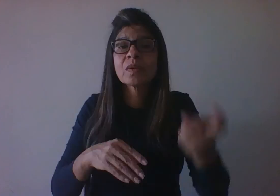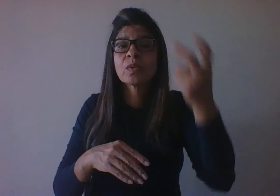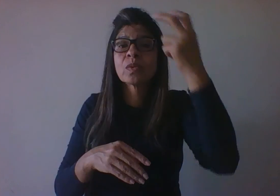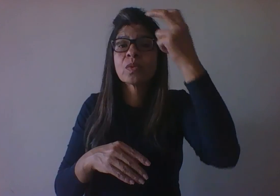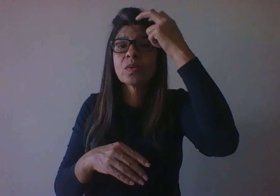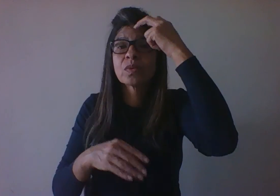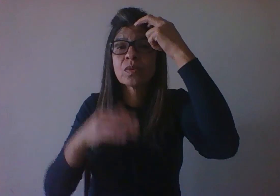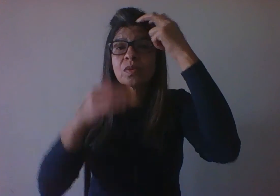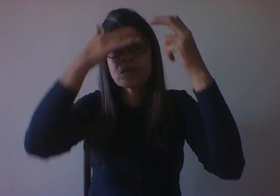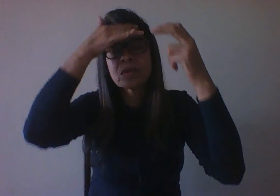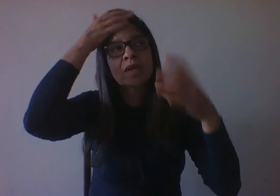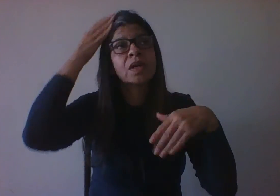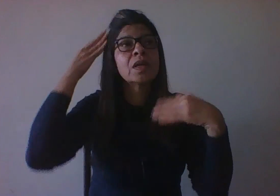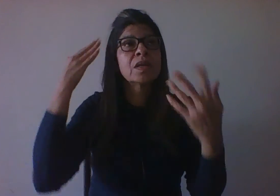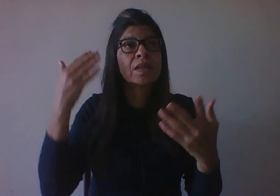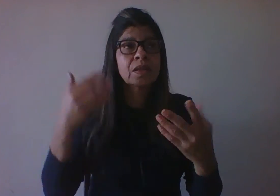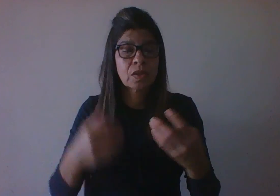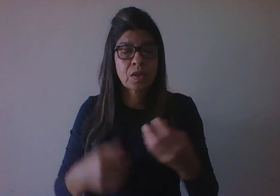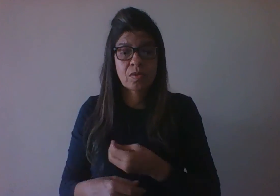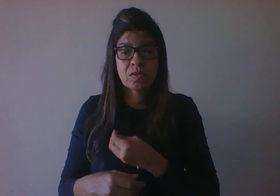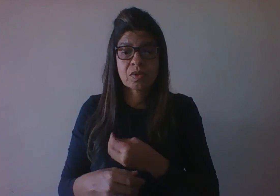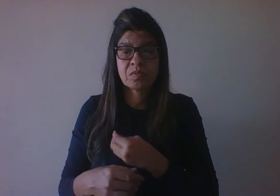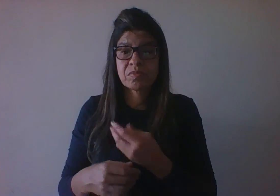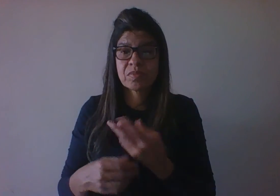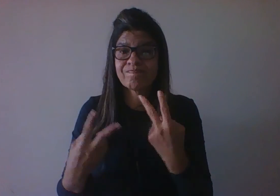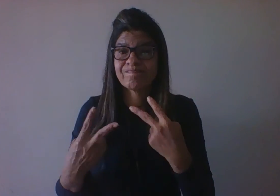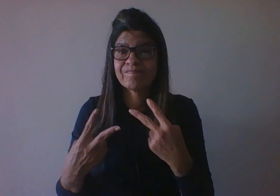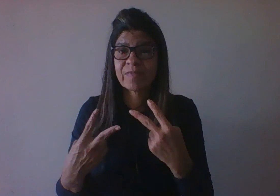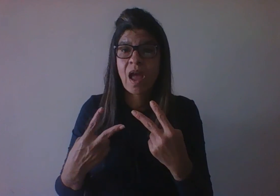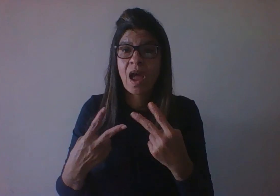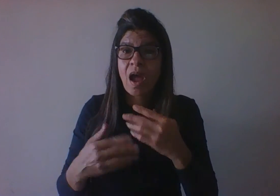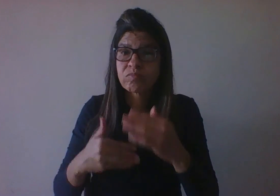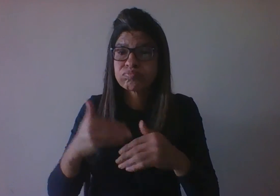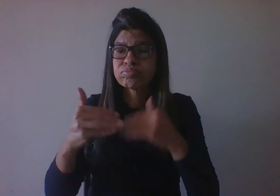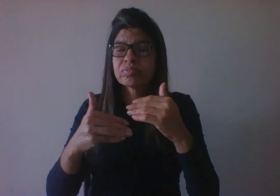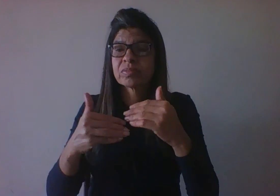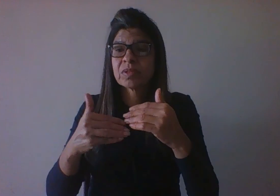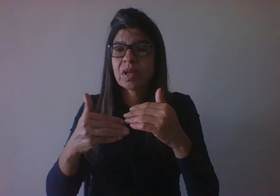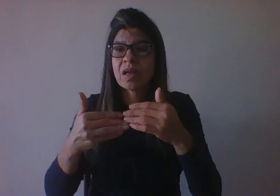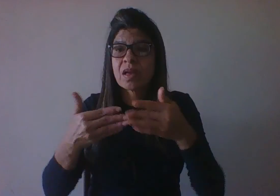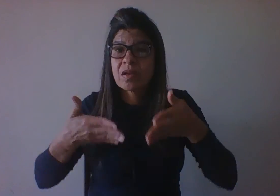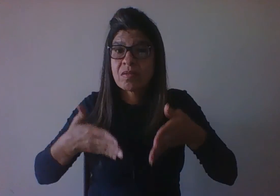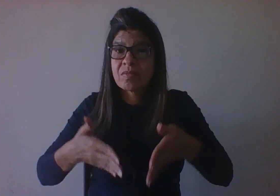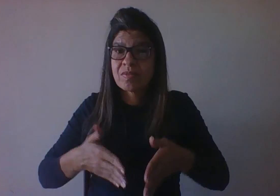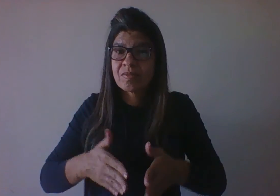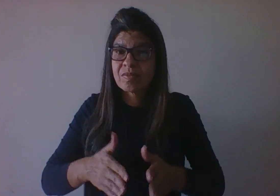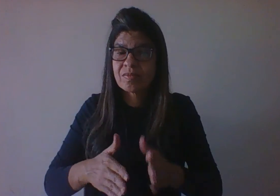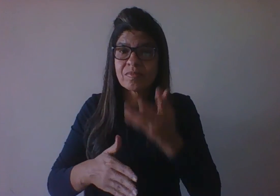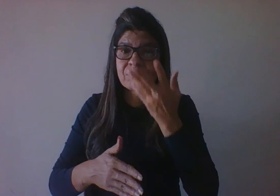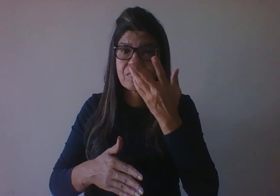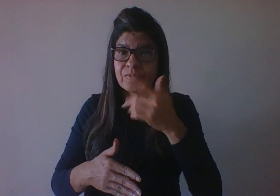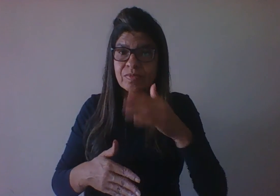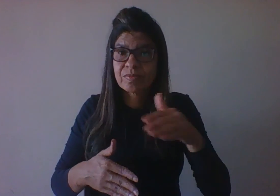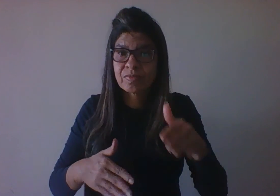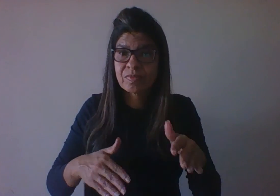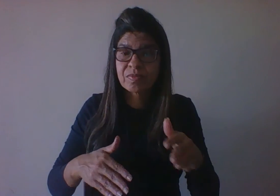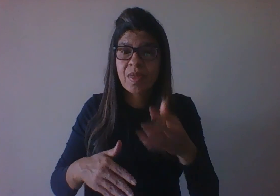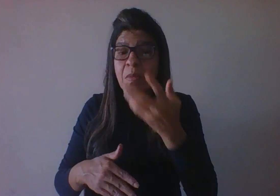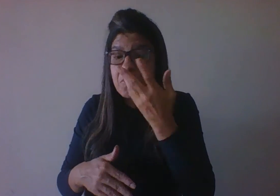aumentou. Falando, por exemplo, em mortalidade infantil, ela diminuiu. A imortalidade infantil é considerada a partir